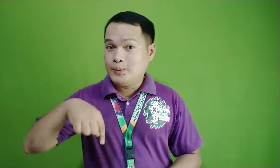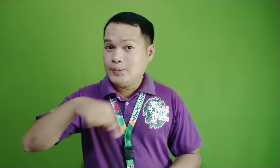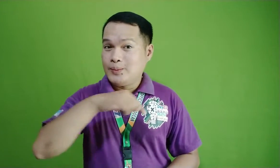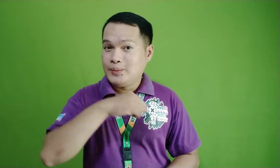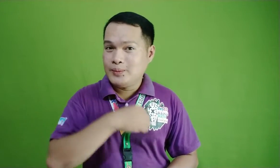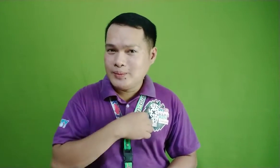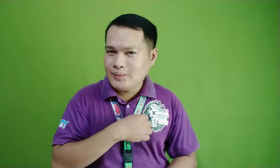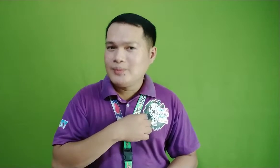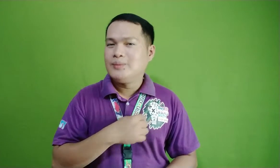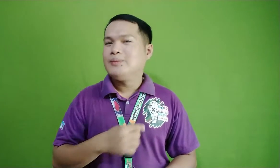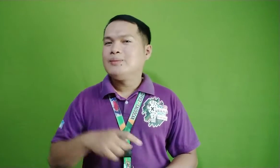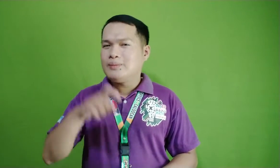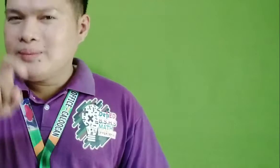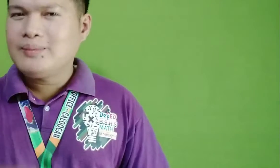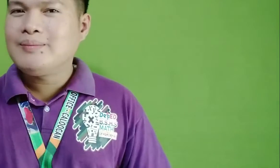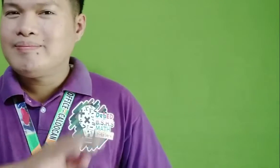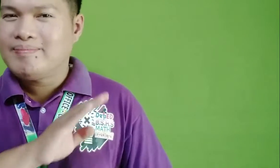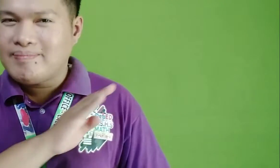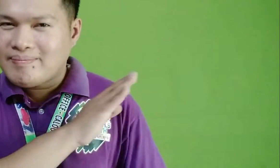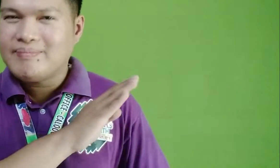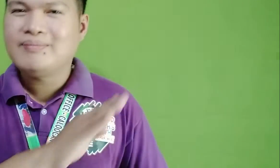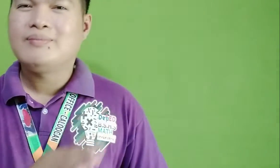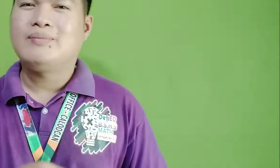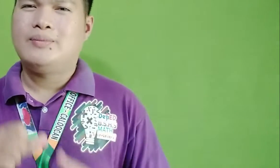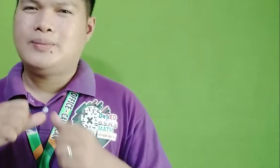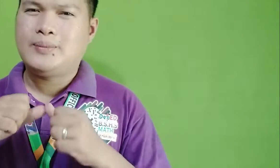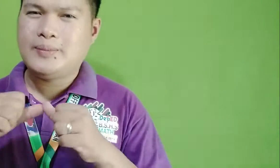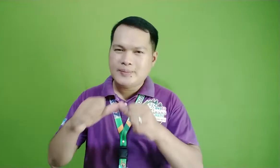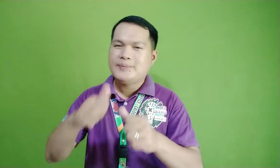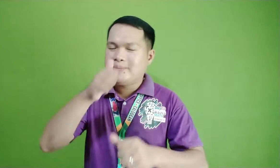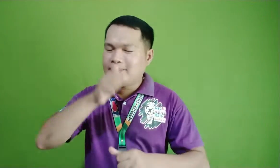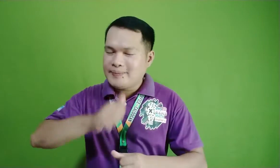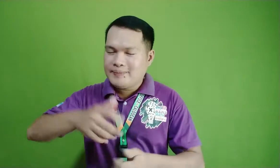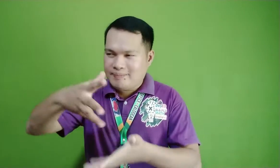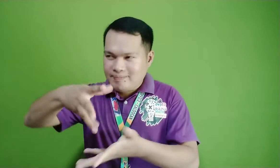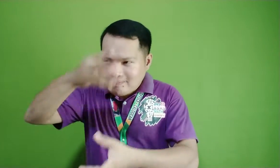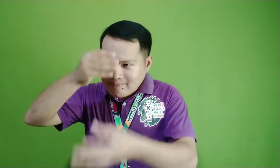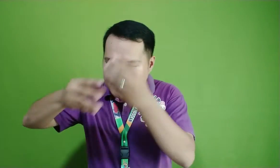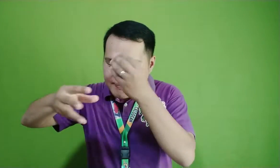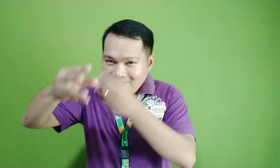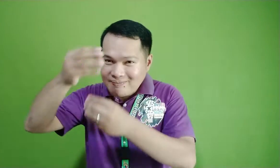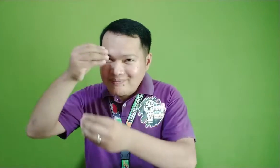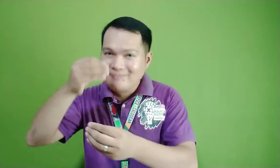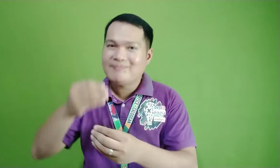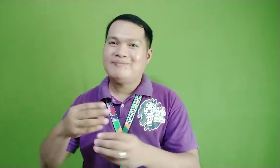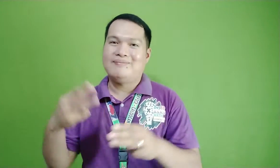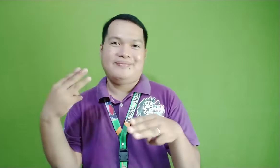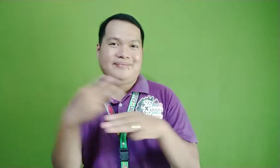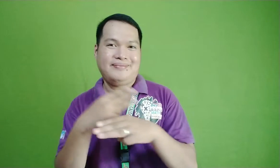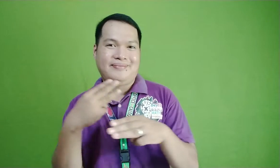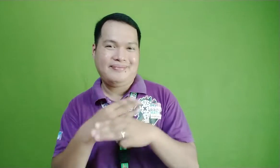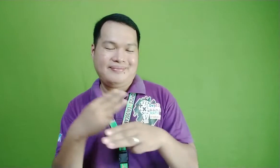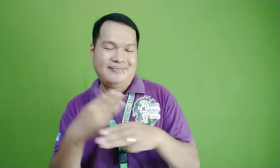Tayo ay dapat magkaroon ng lakas na loob at patuloy na matuto ng math.